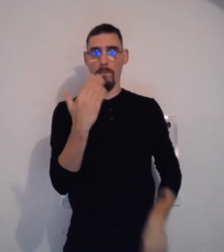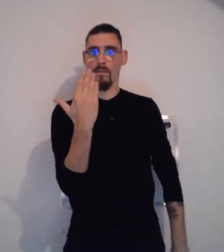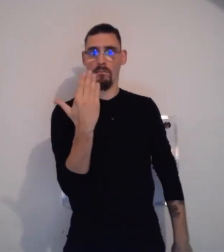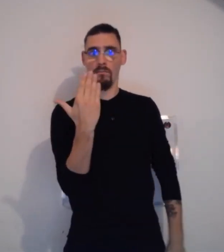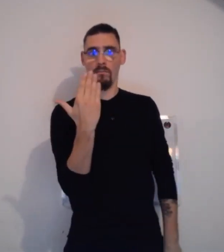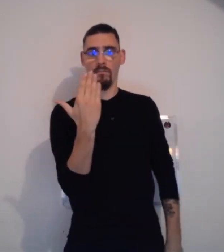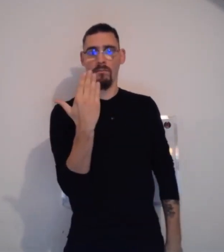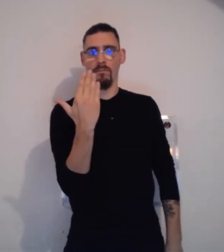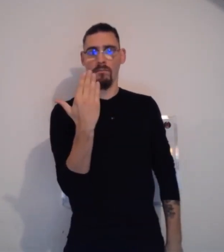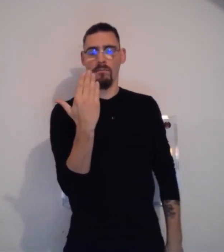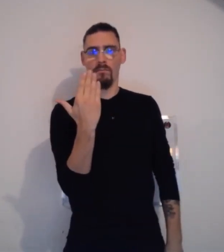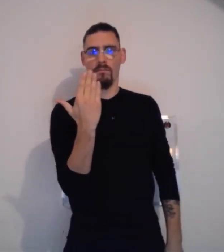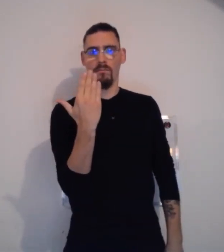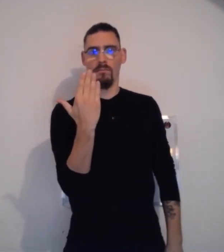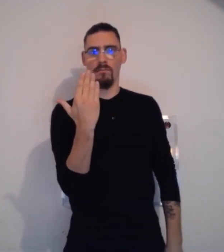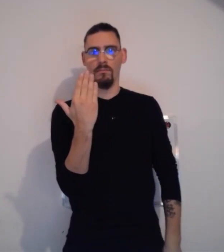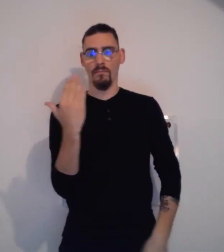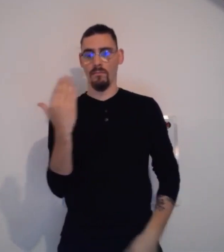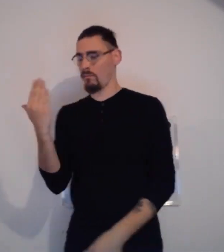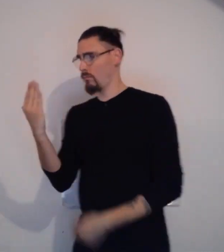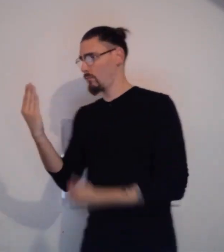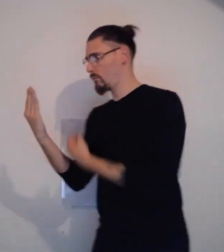« Merci », c'est pareil. La main est à plat.